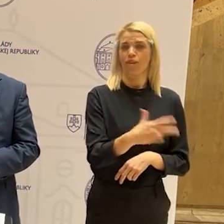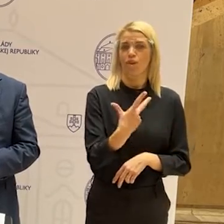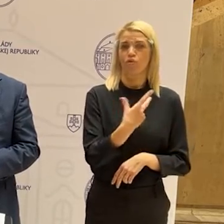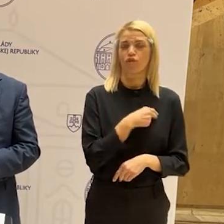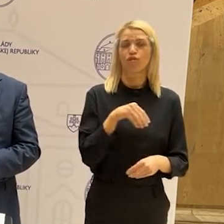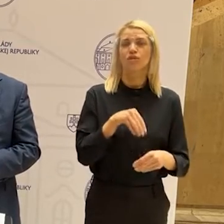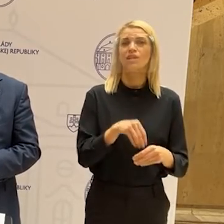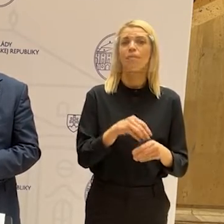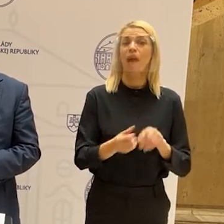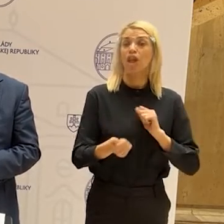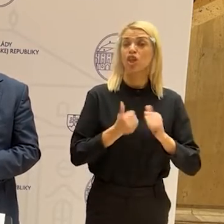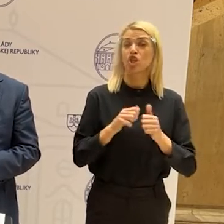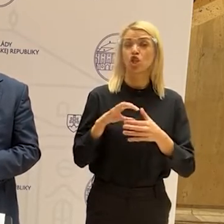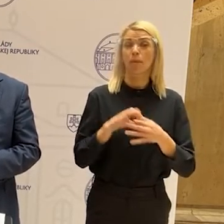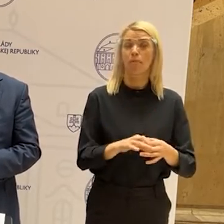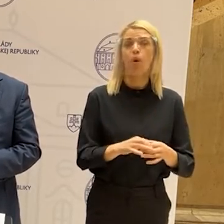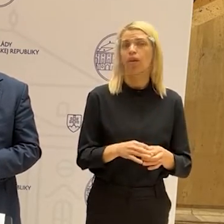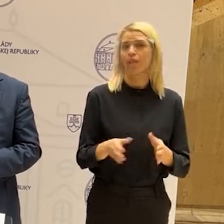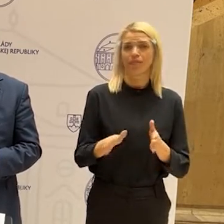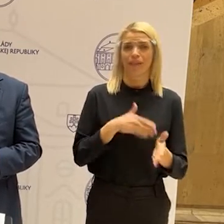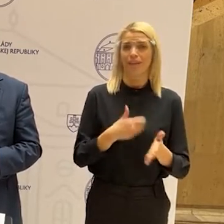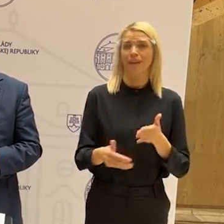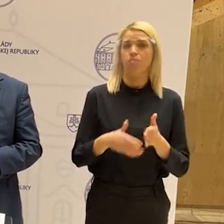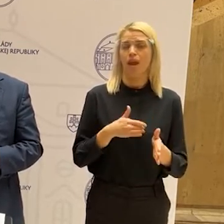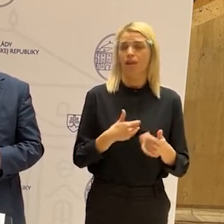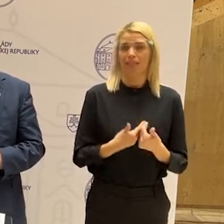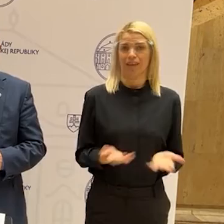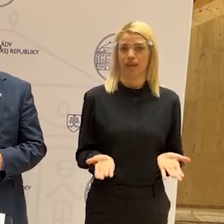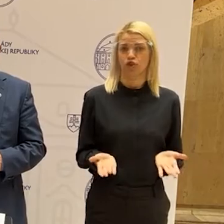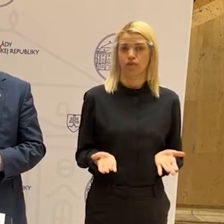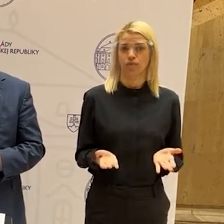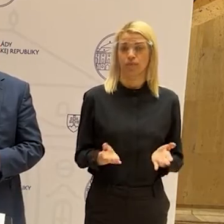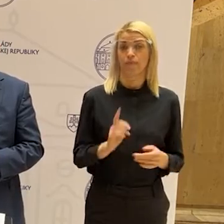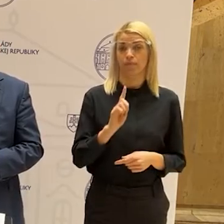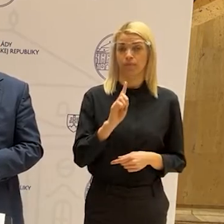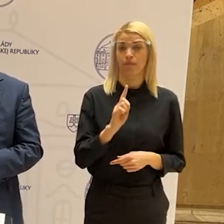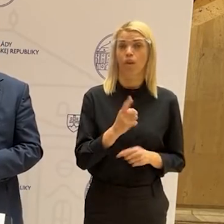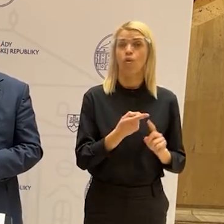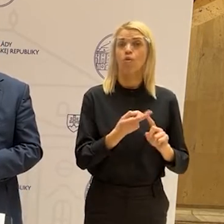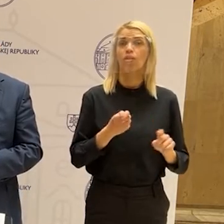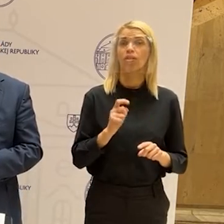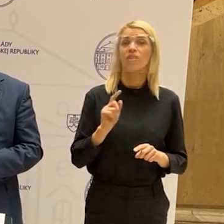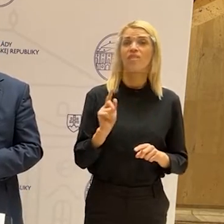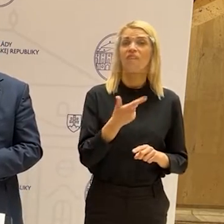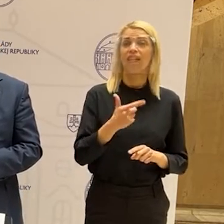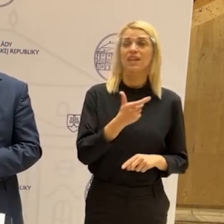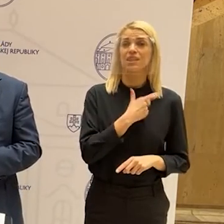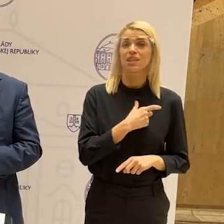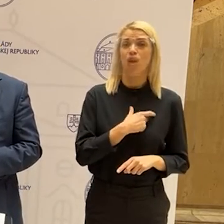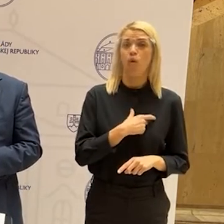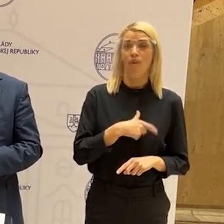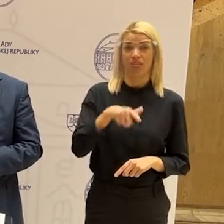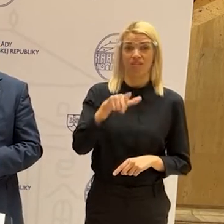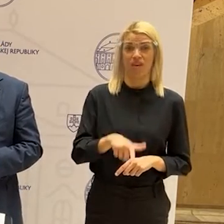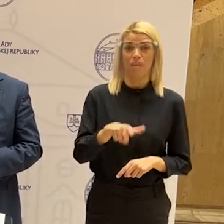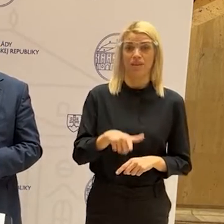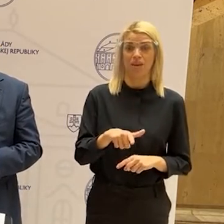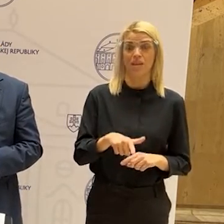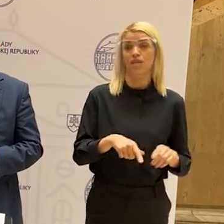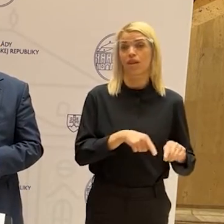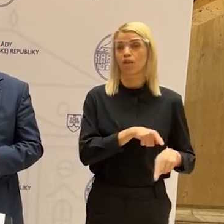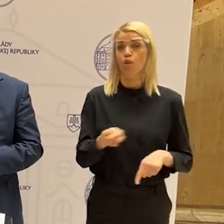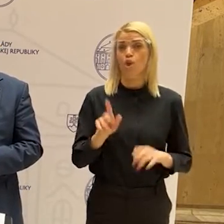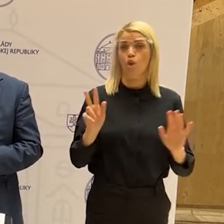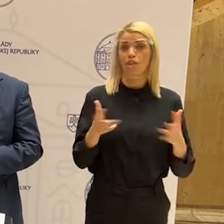nepotrebujú k športovaniu nič. Deti od staršie 12 rokov a 2 mesiace až do 18 idú